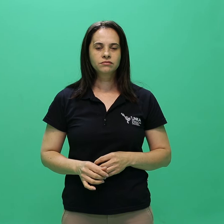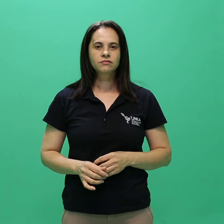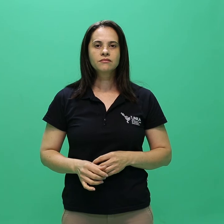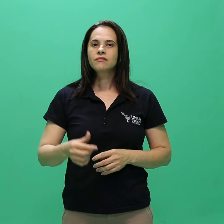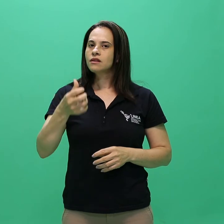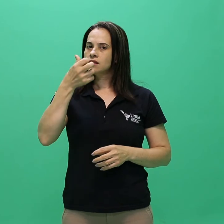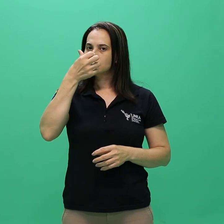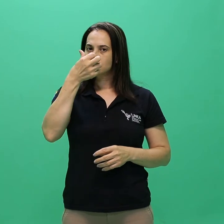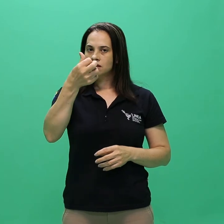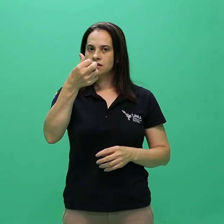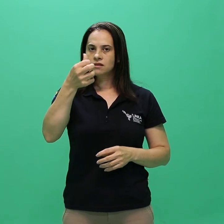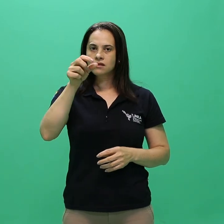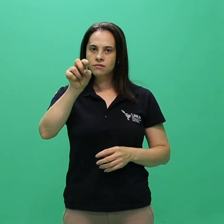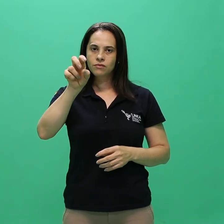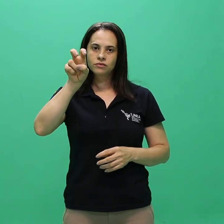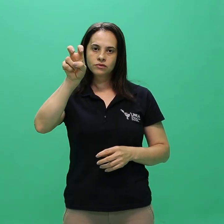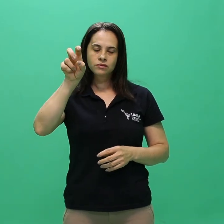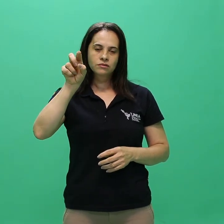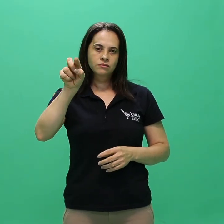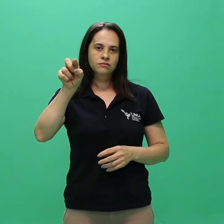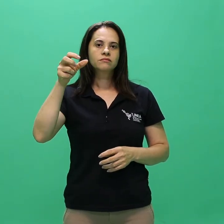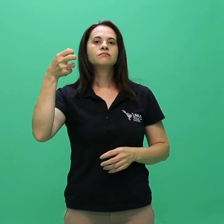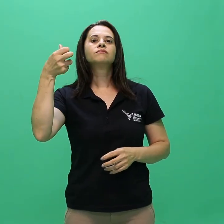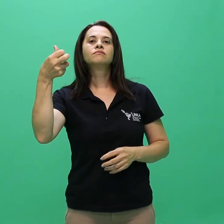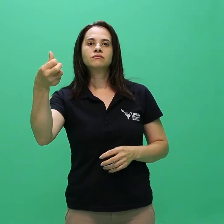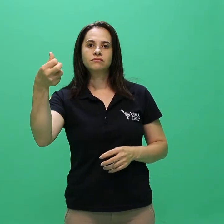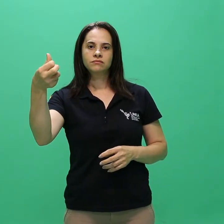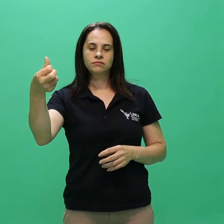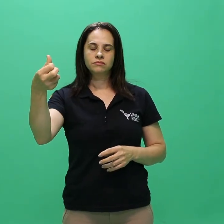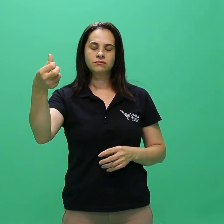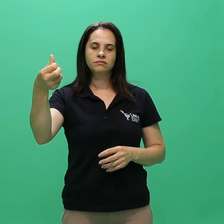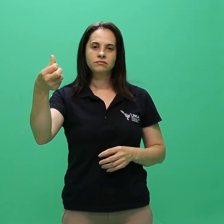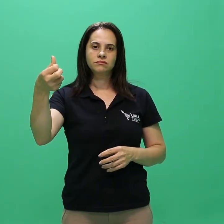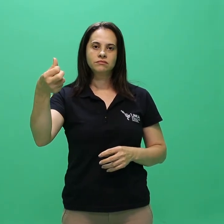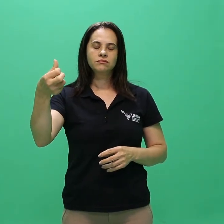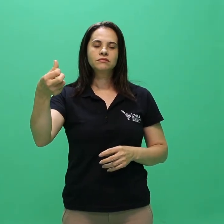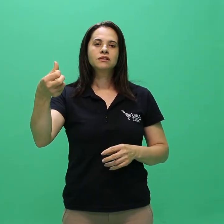6.5.6 6